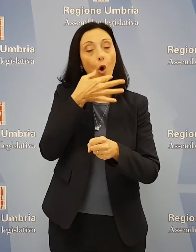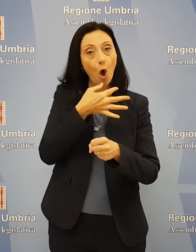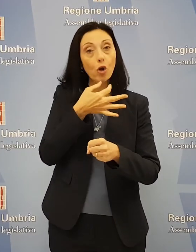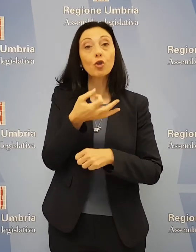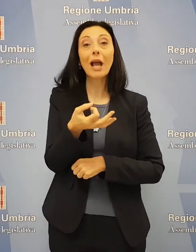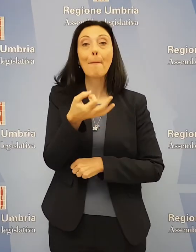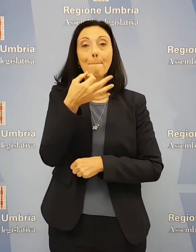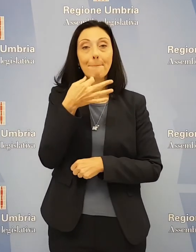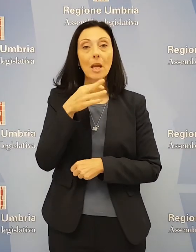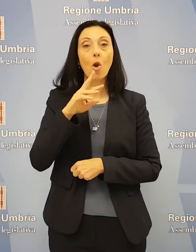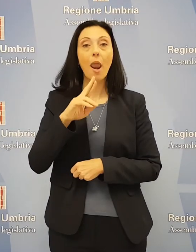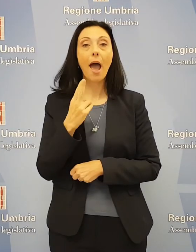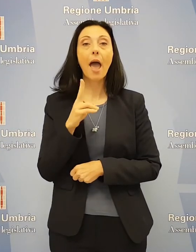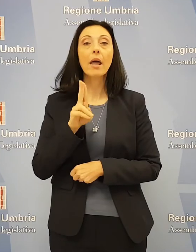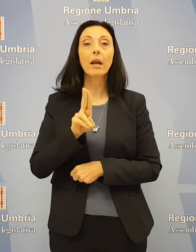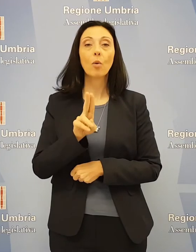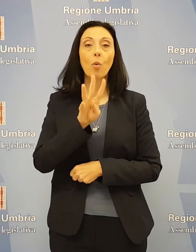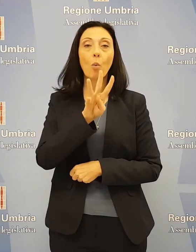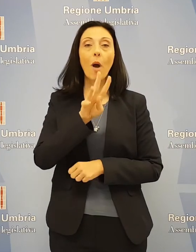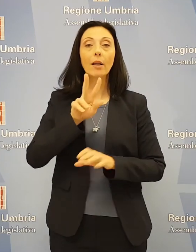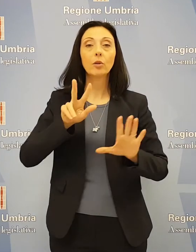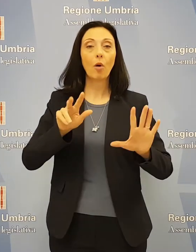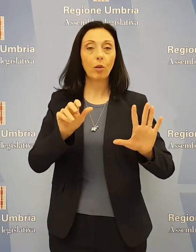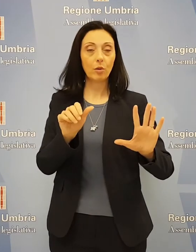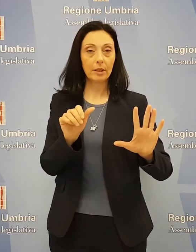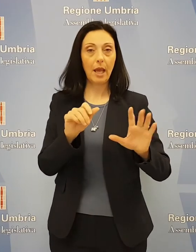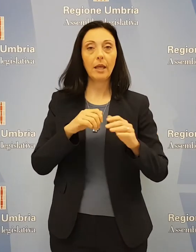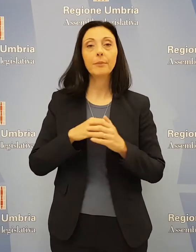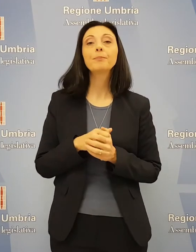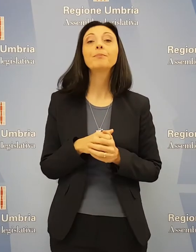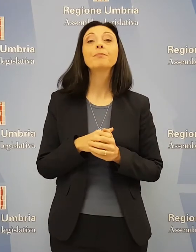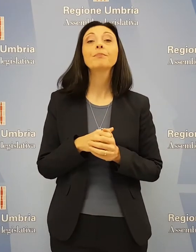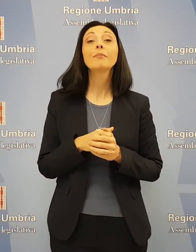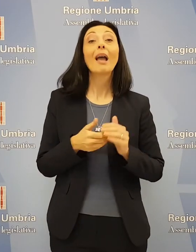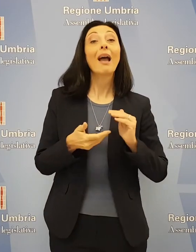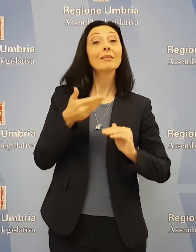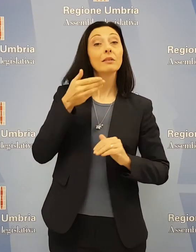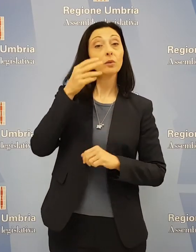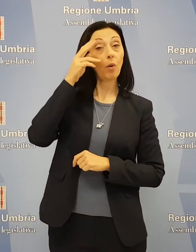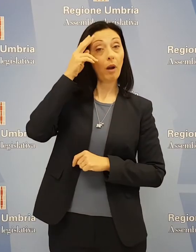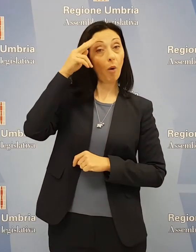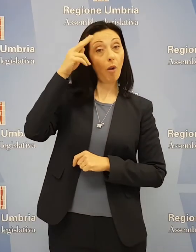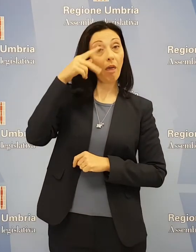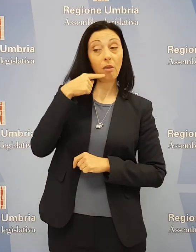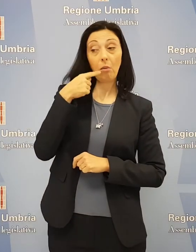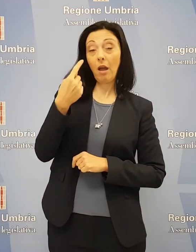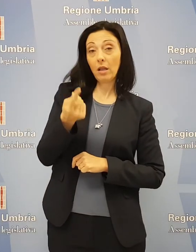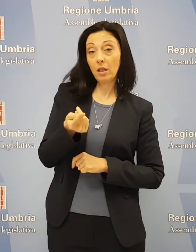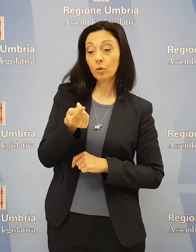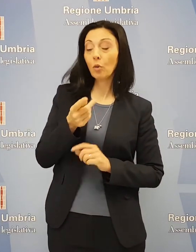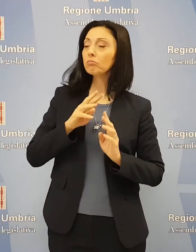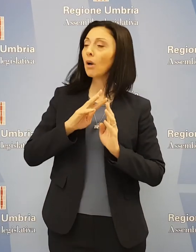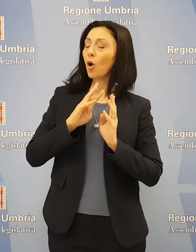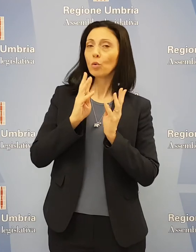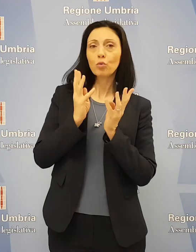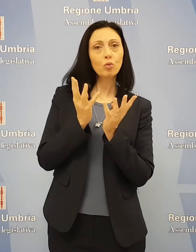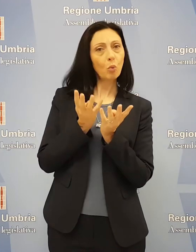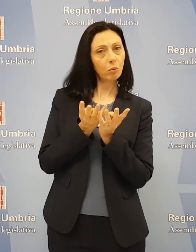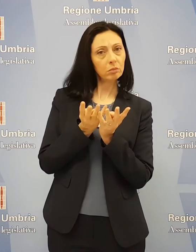con la pillola RU486. L'assessore Coletto ha detto che non c'è nessuna volontà da parte della Giunta regionale di